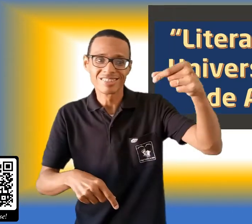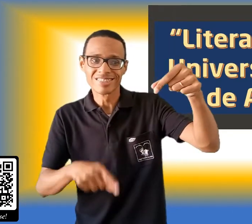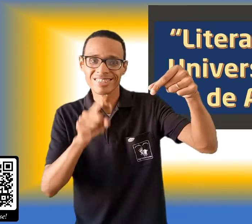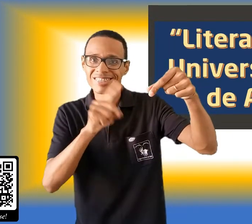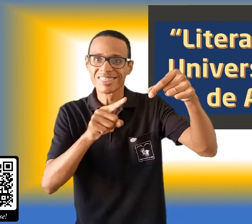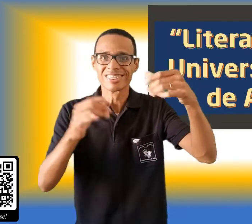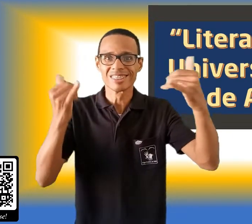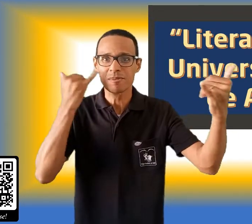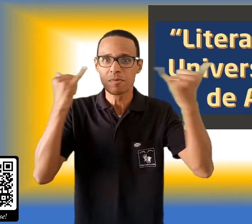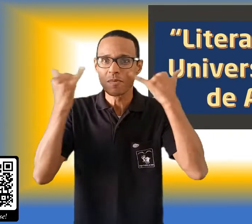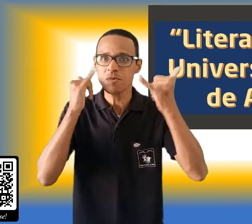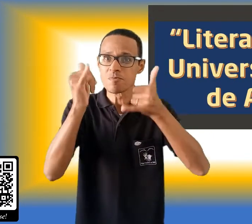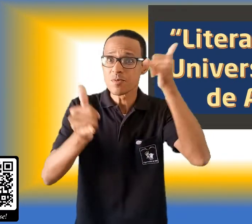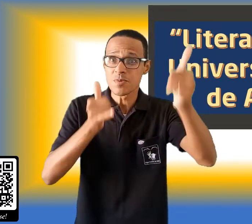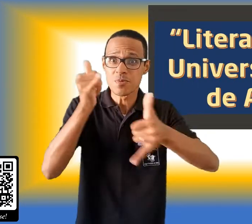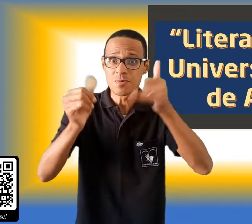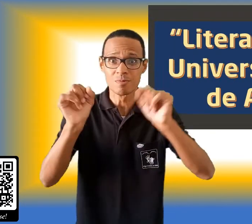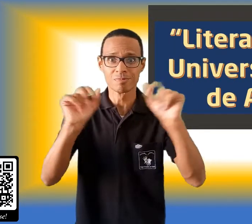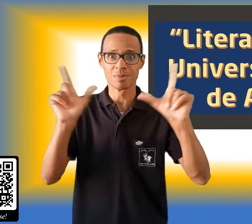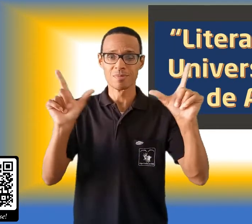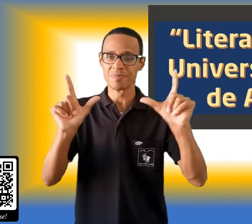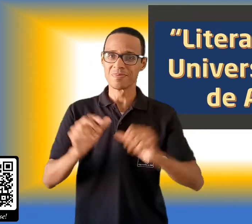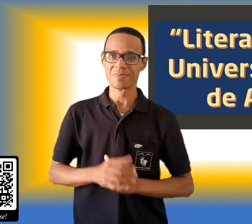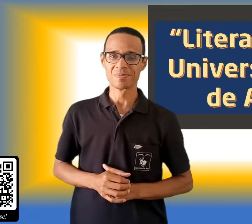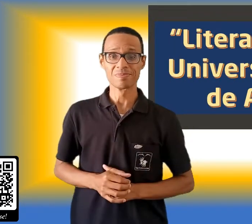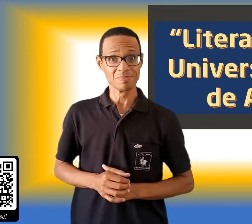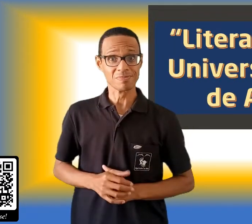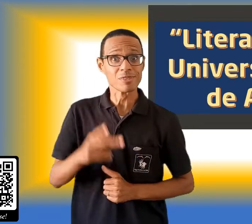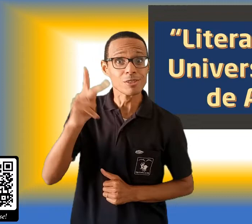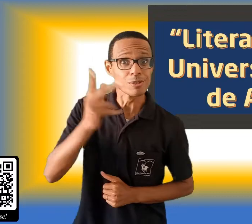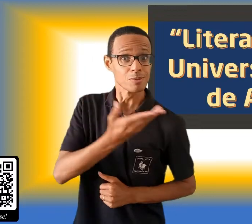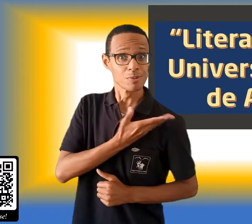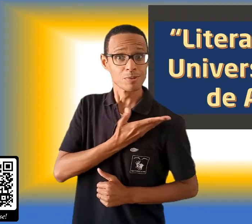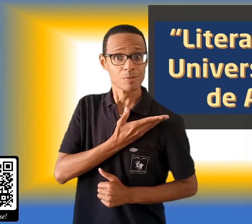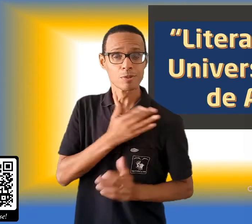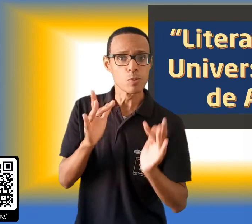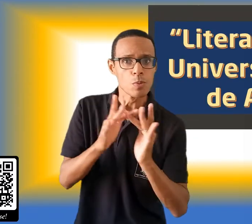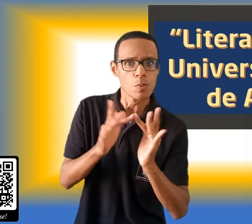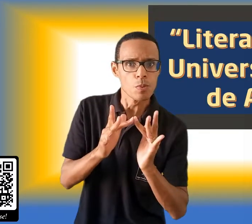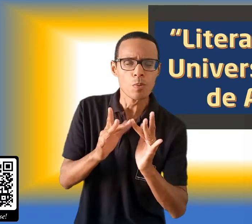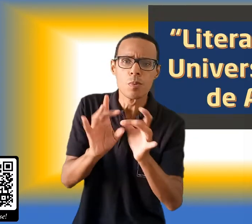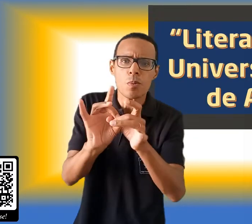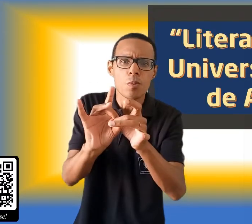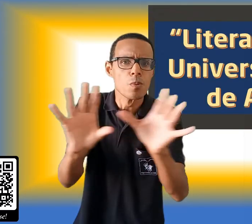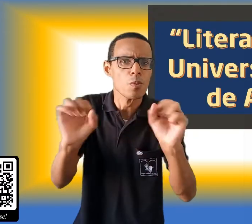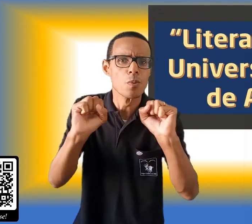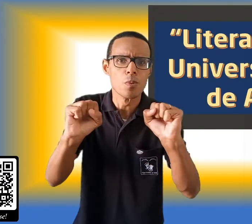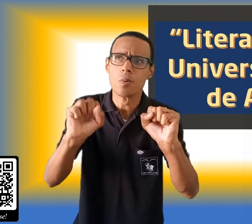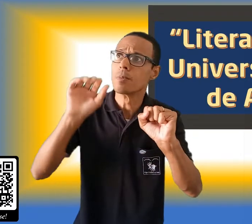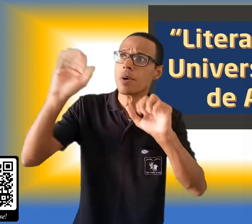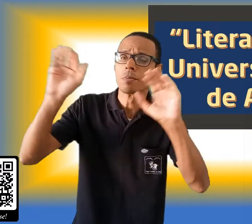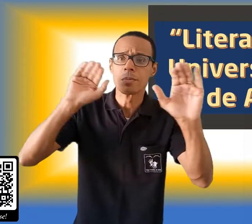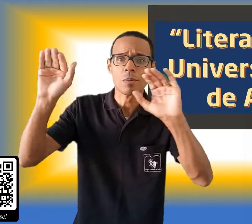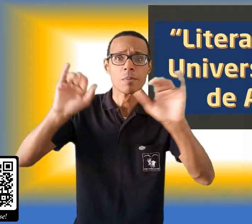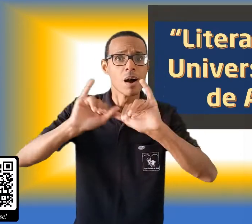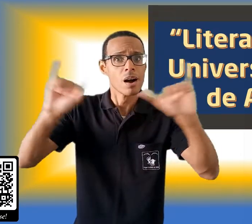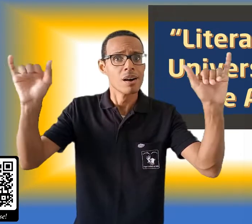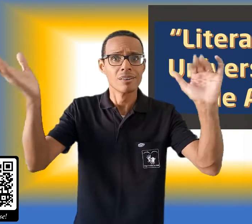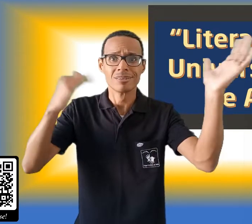perder os próximos vídeos. Ah, e não hesite em compartilhar e convidar seus contatos para